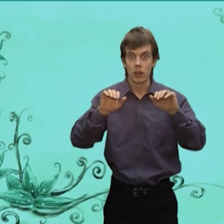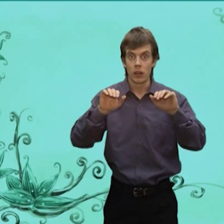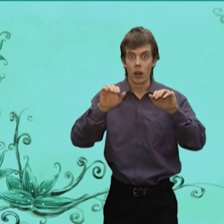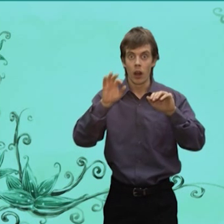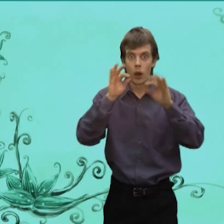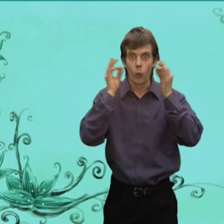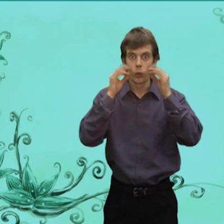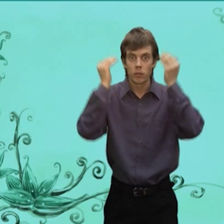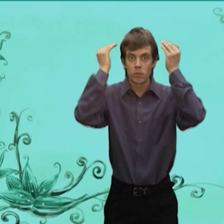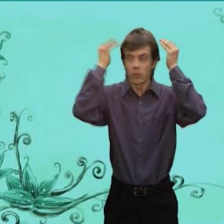Кот